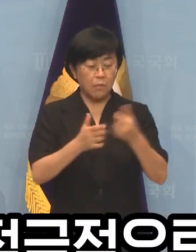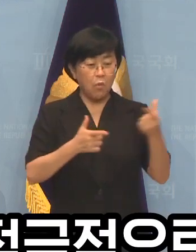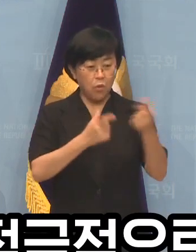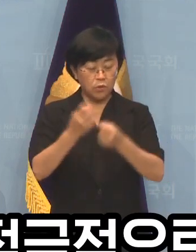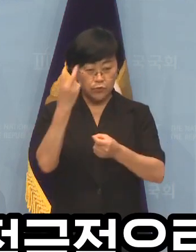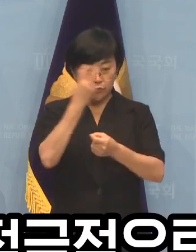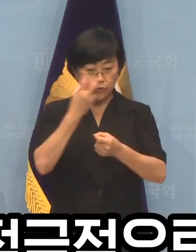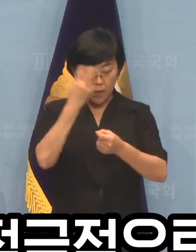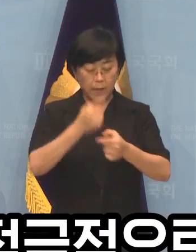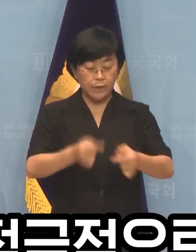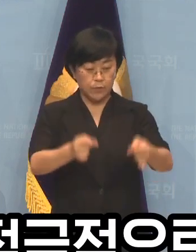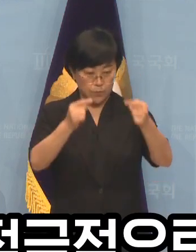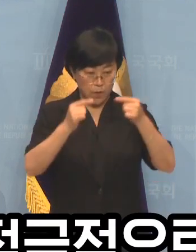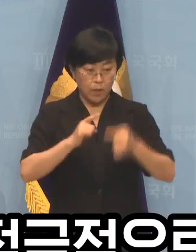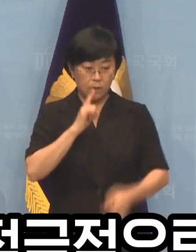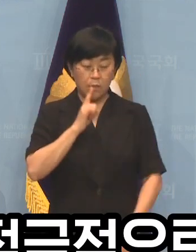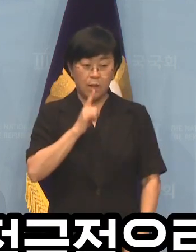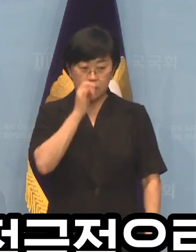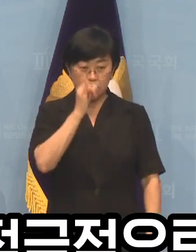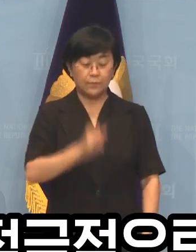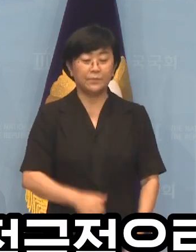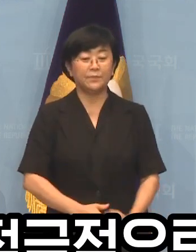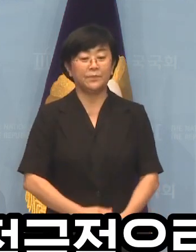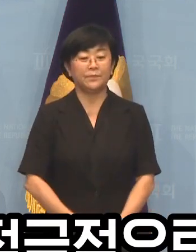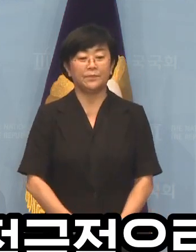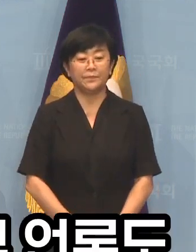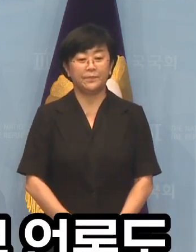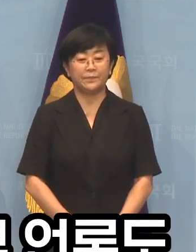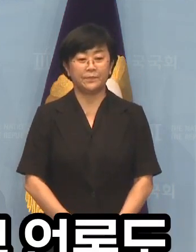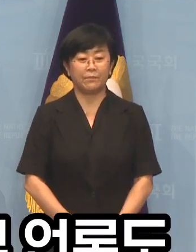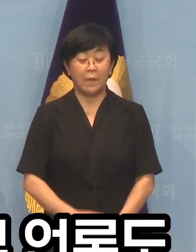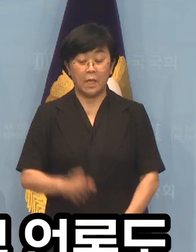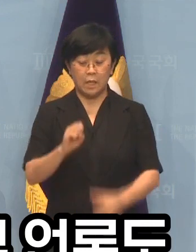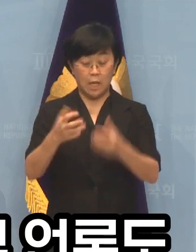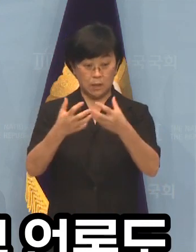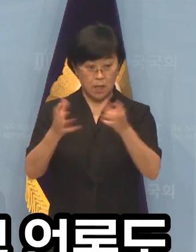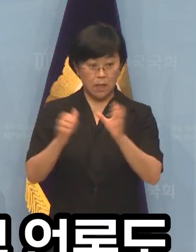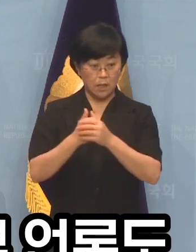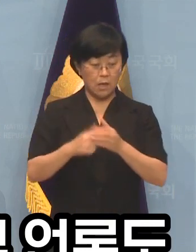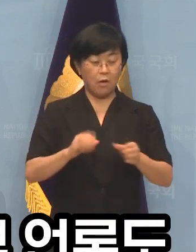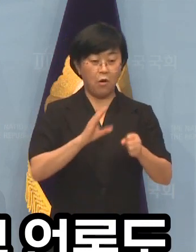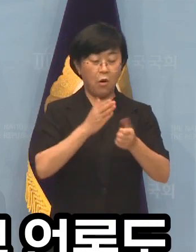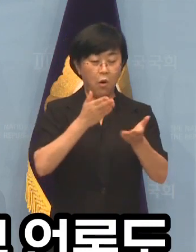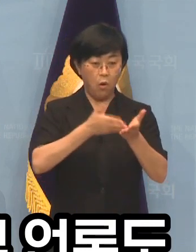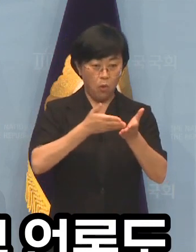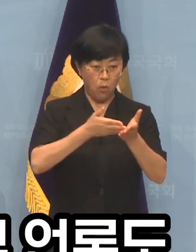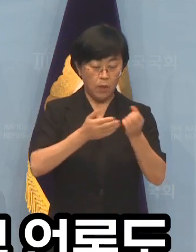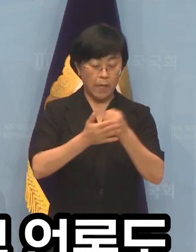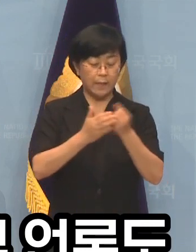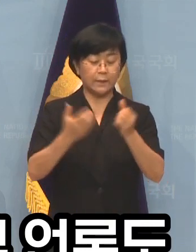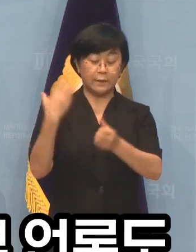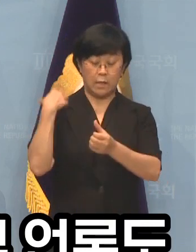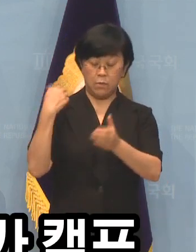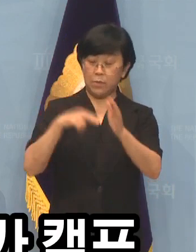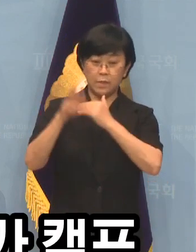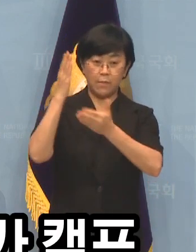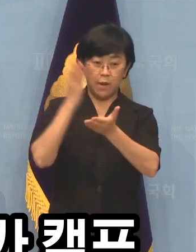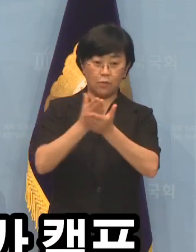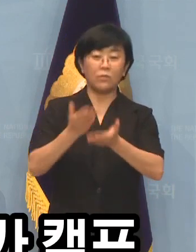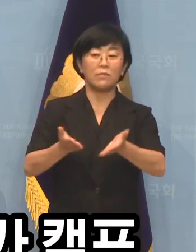수사에 적극적으로 협조하겠다라는 것입니다. 야당과 일부의 언론도 책임을 회피하지 마십시오.